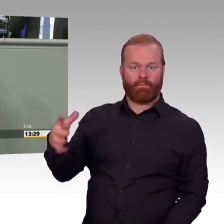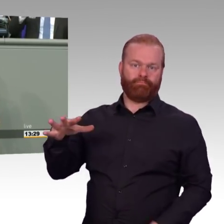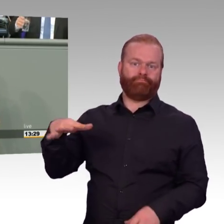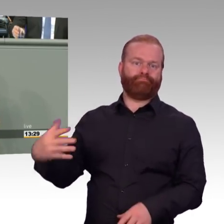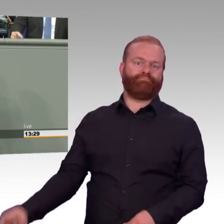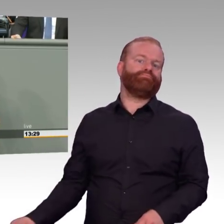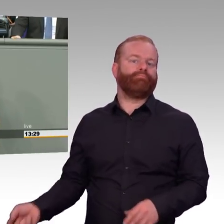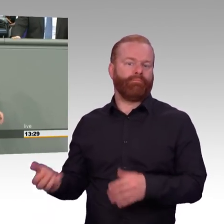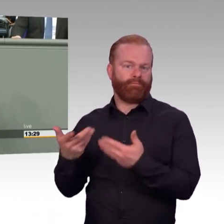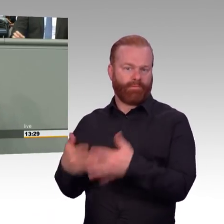vor.